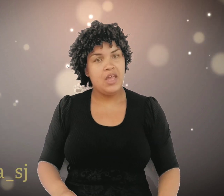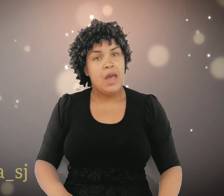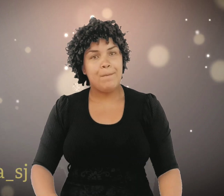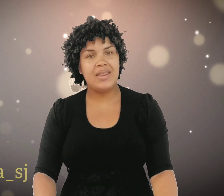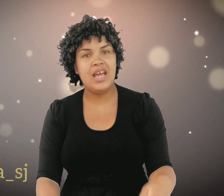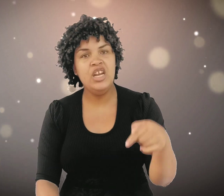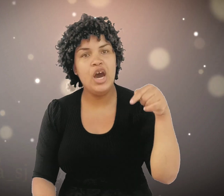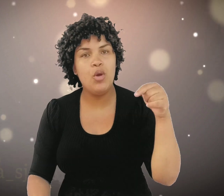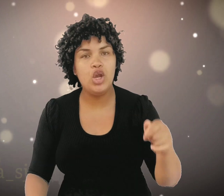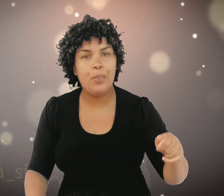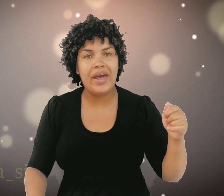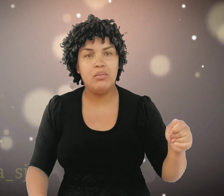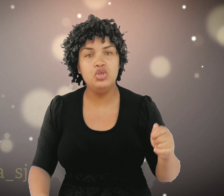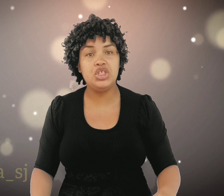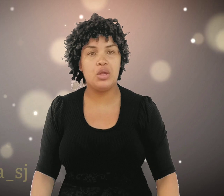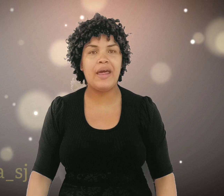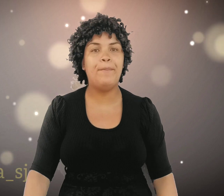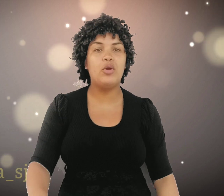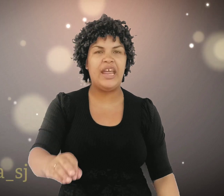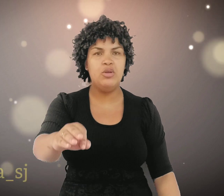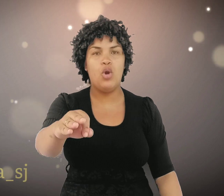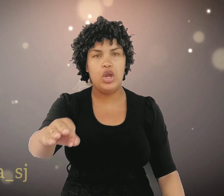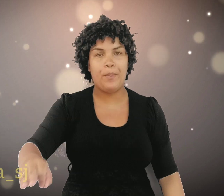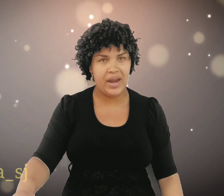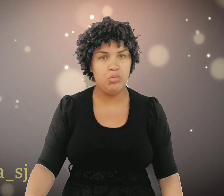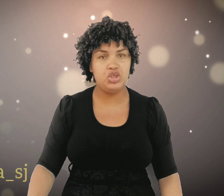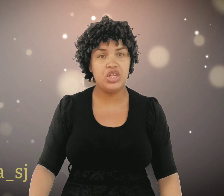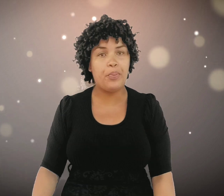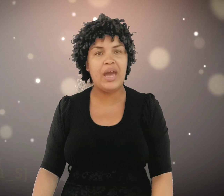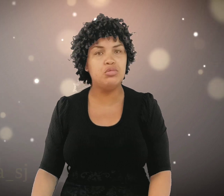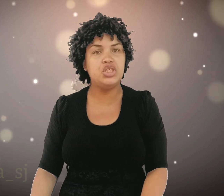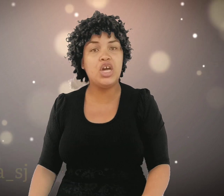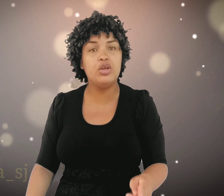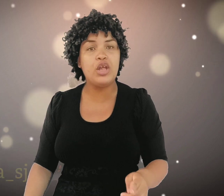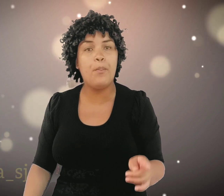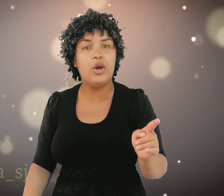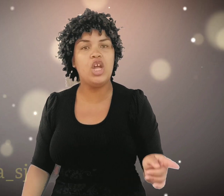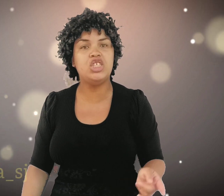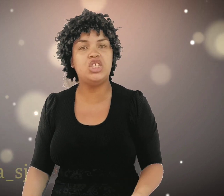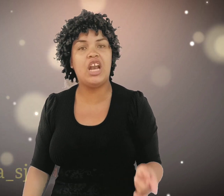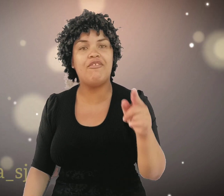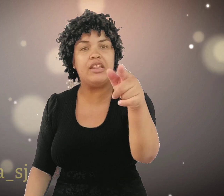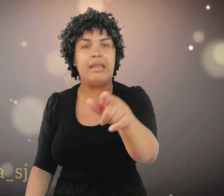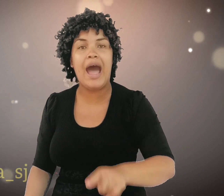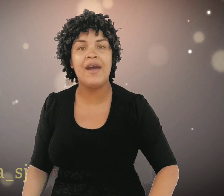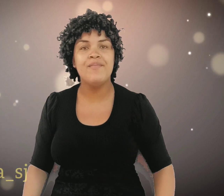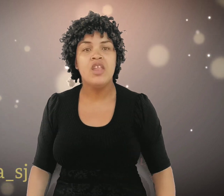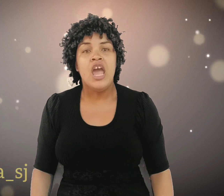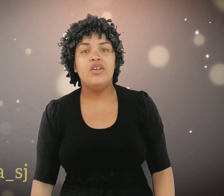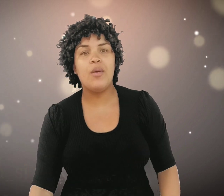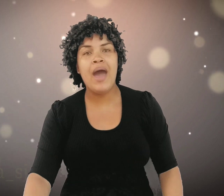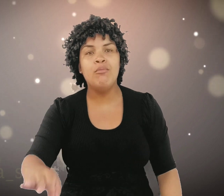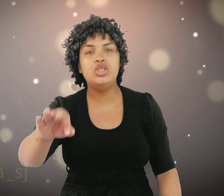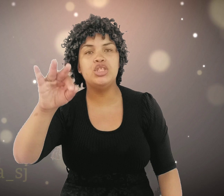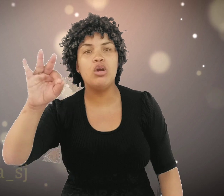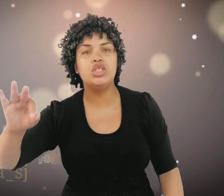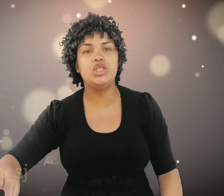Mas ele não olhou para a multidão. Sabe por que ele não olhou para a multidão? Porque a multidão não tem o poder de te levantar. Não é a multidão que te